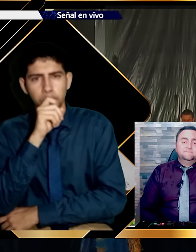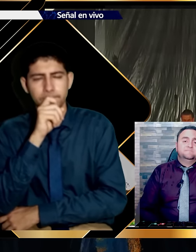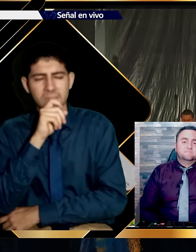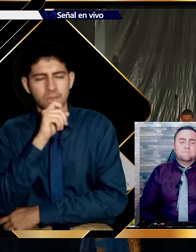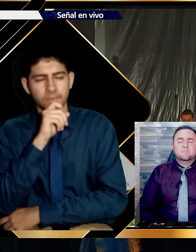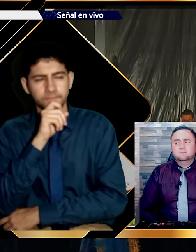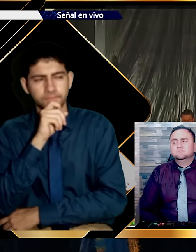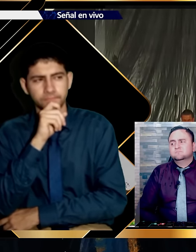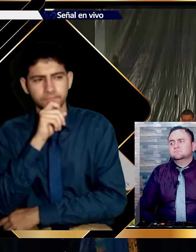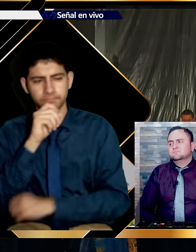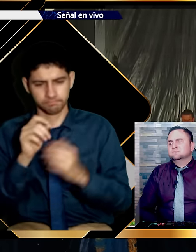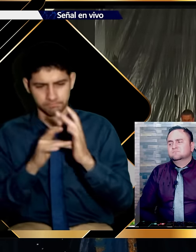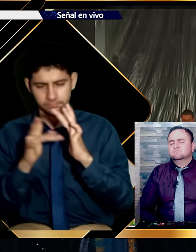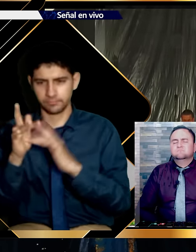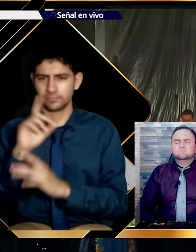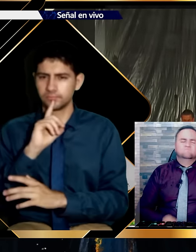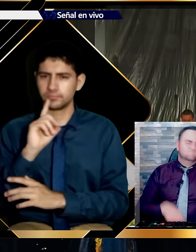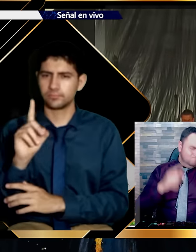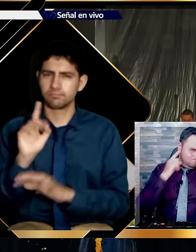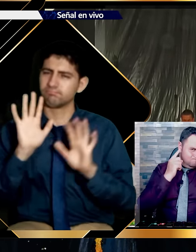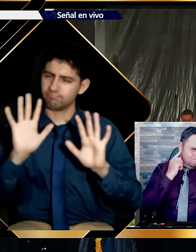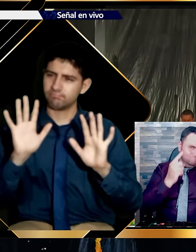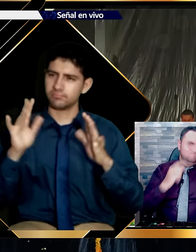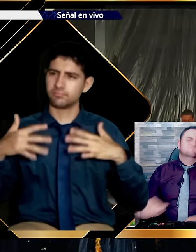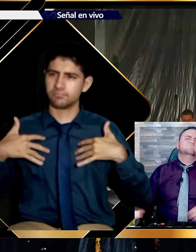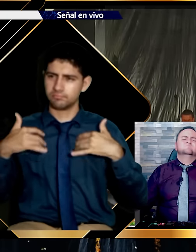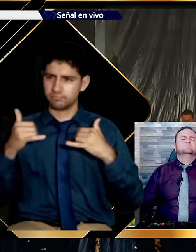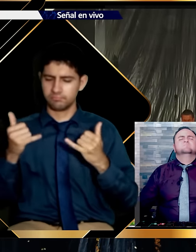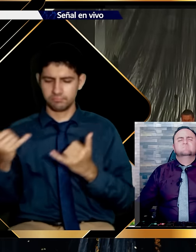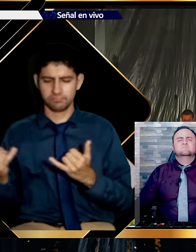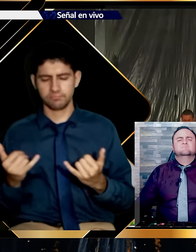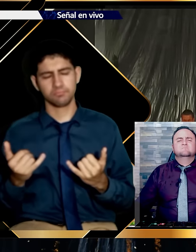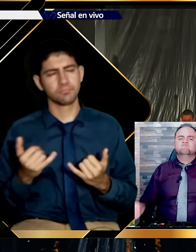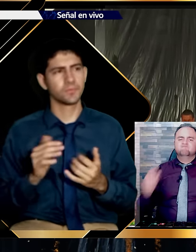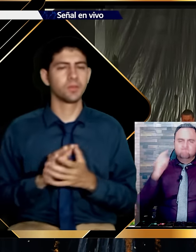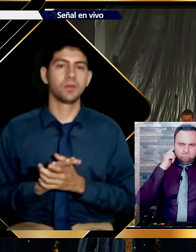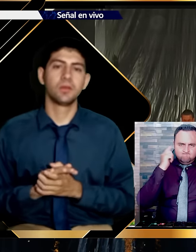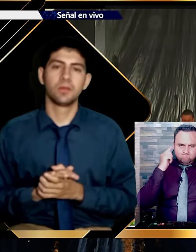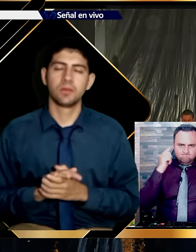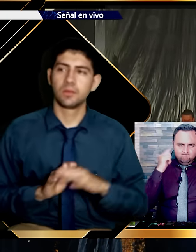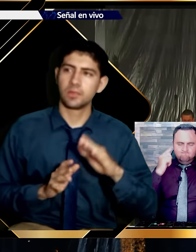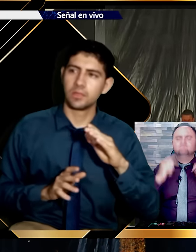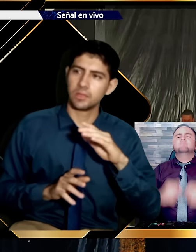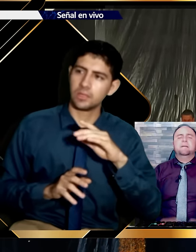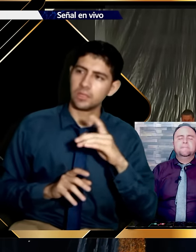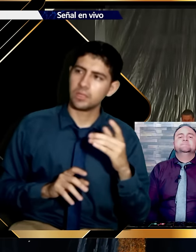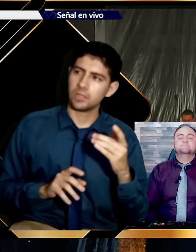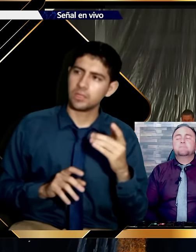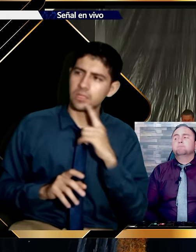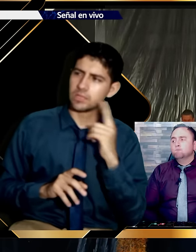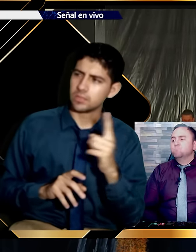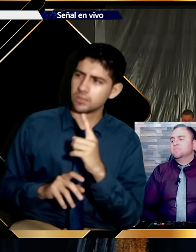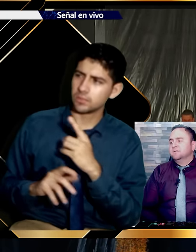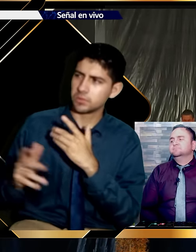Parece me verle diciendo. Permítame disfrutar un poco más de tus favores. Pero